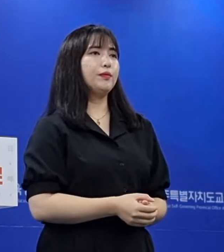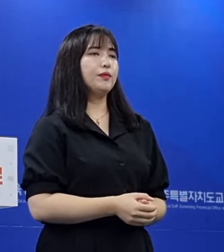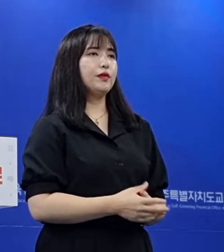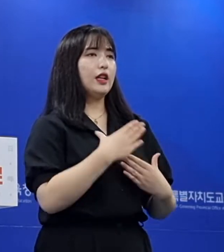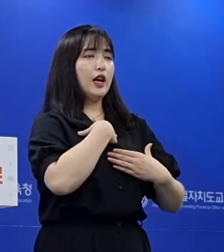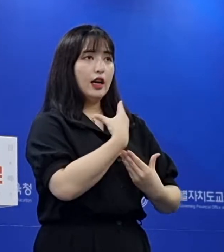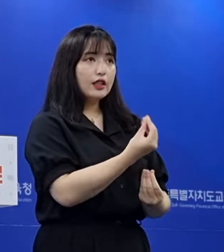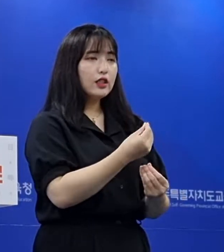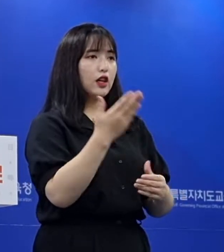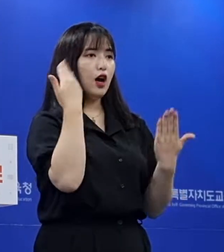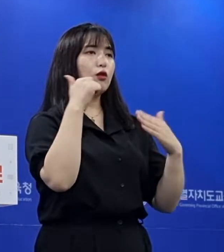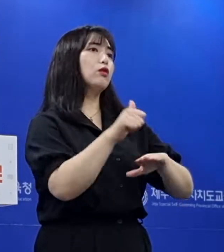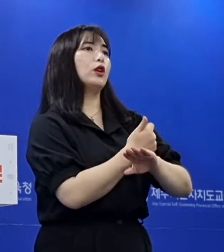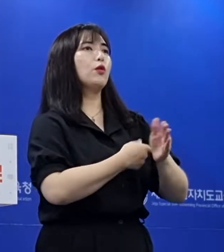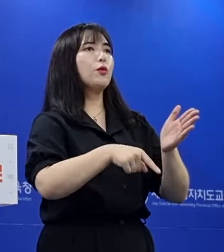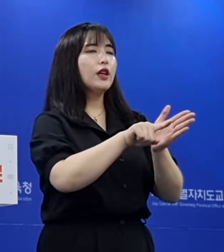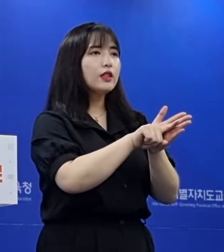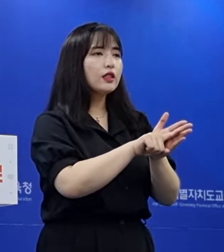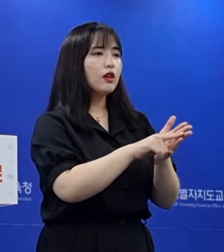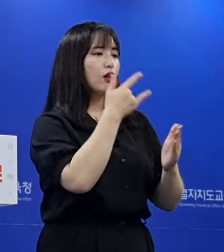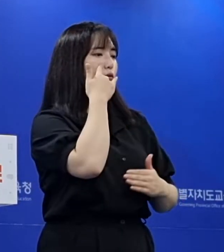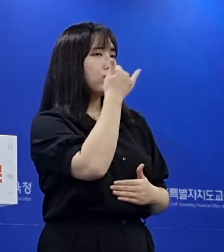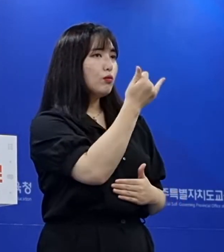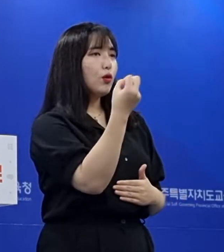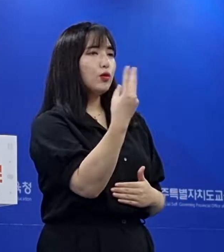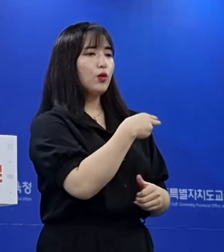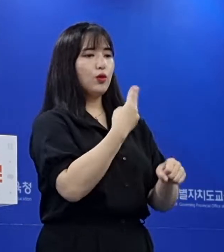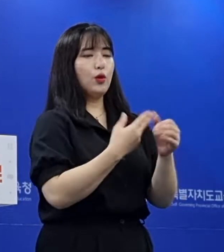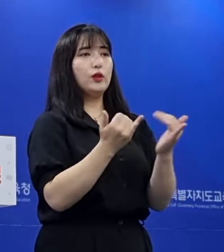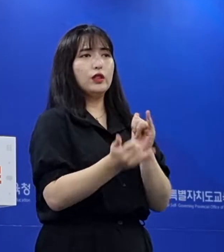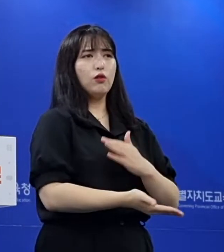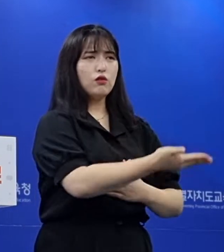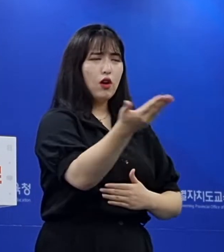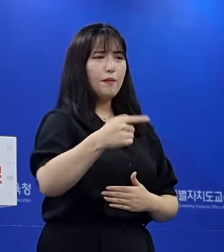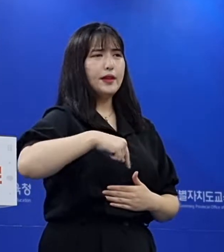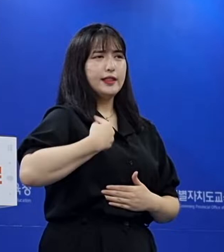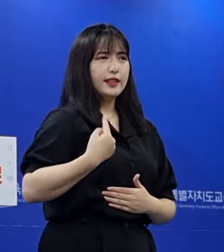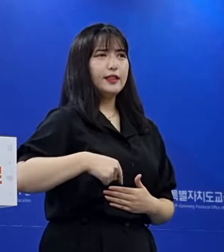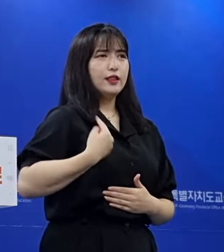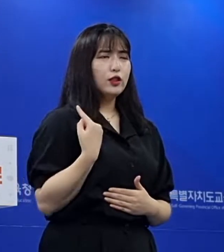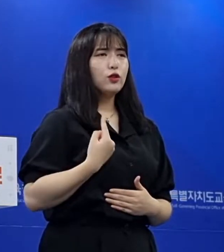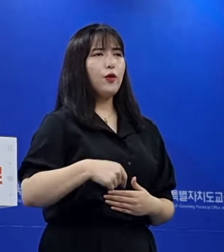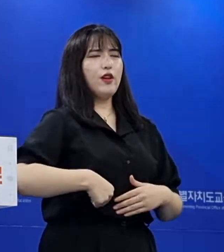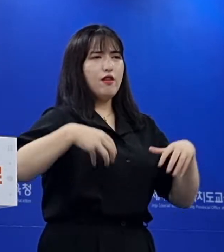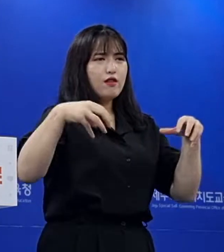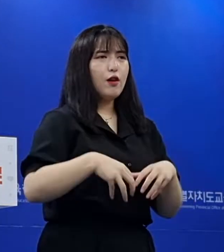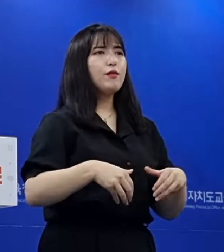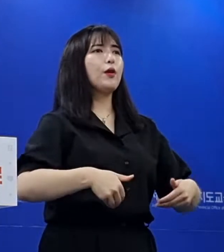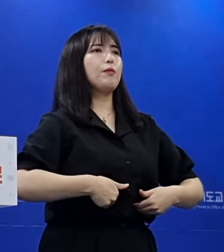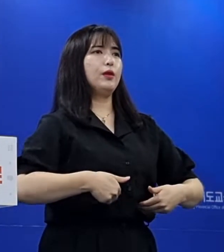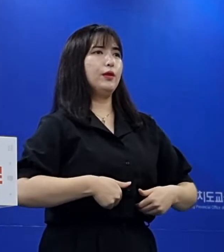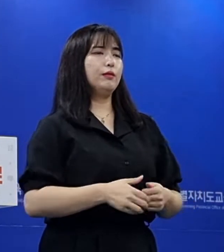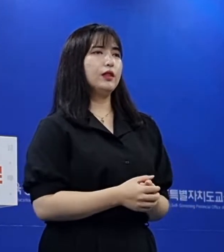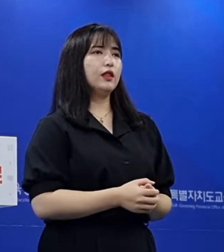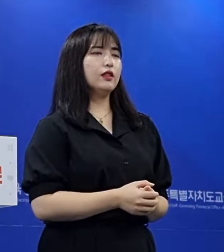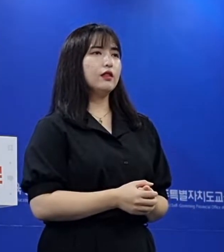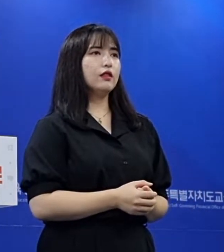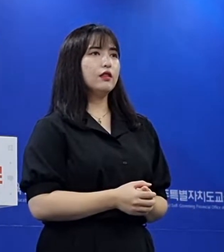안정적인 등교 수업을 위해서는 학부모님과 교직원 여러분의 자발적인 협력이 중요합니다.